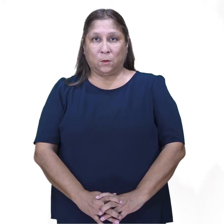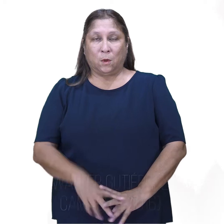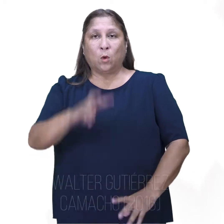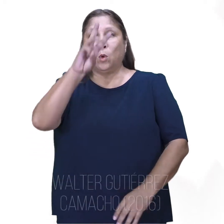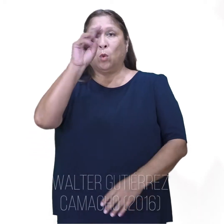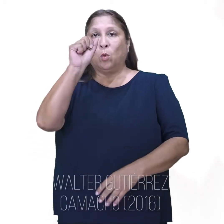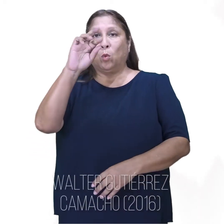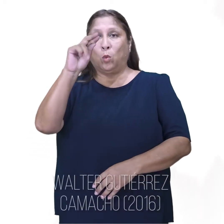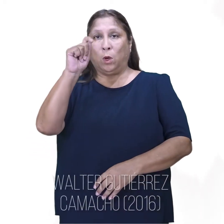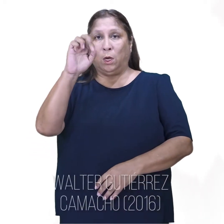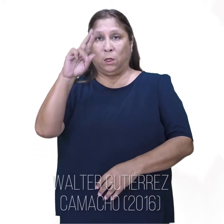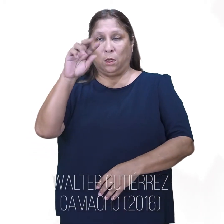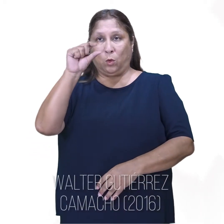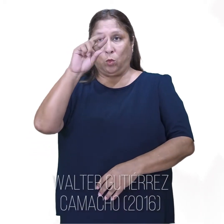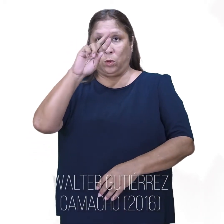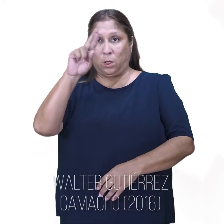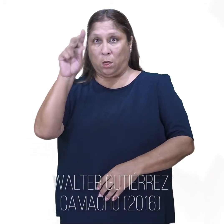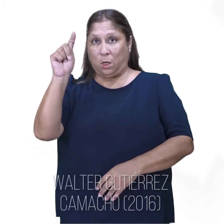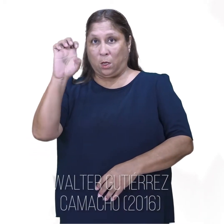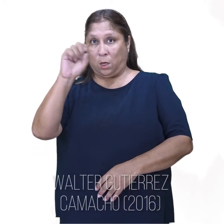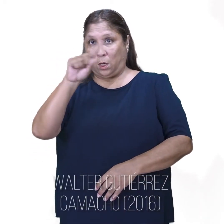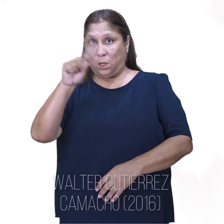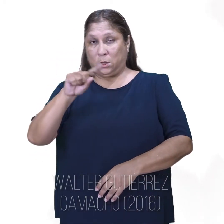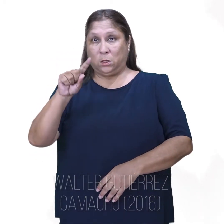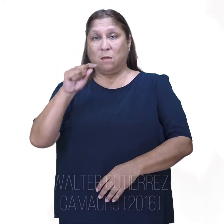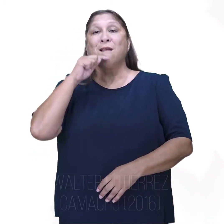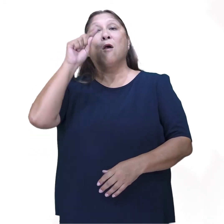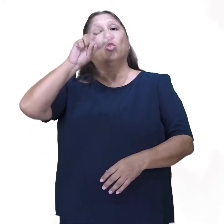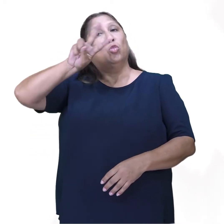Walter Gutiérrez Camacho, 2016